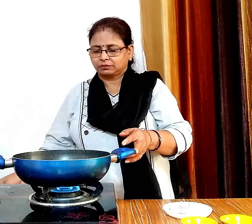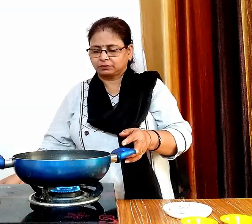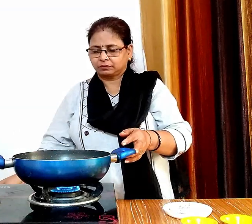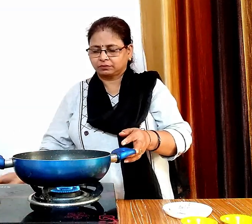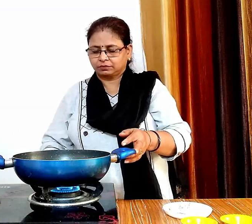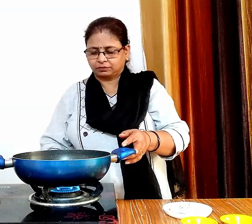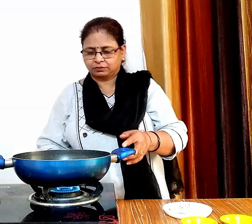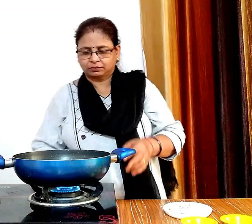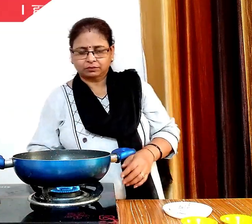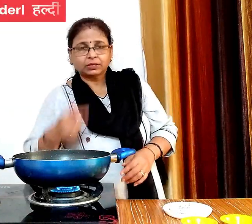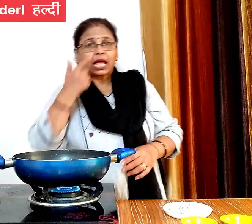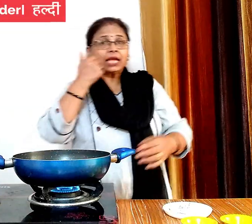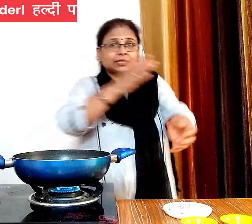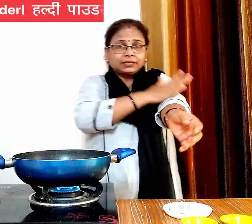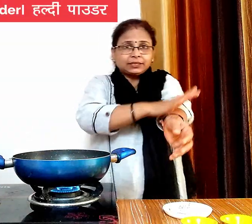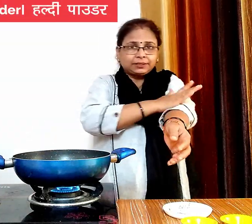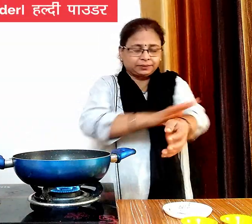अब इसमें एक चमच हल्दी पाउडर